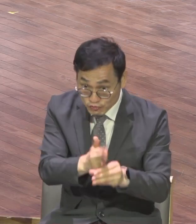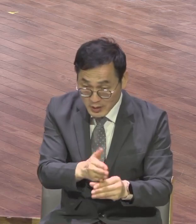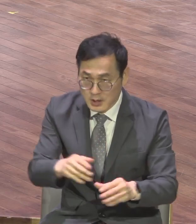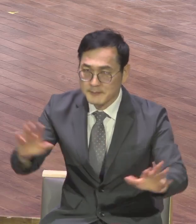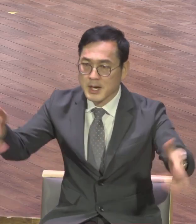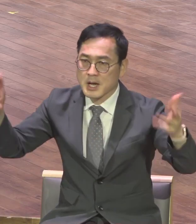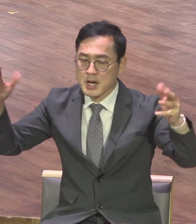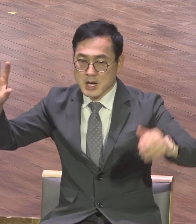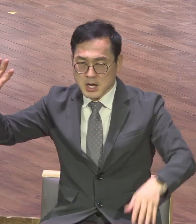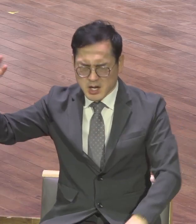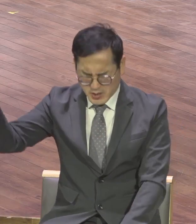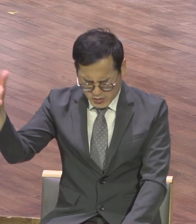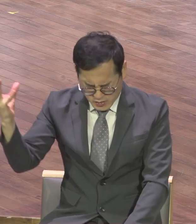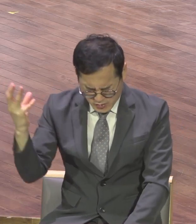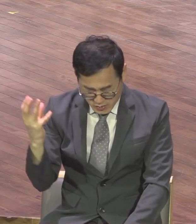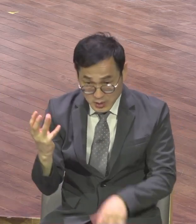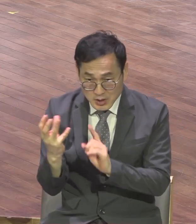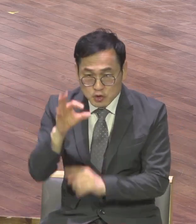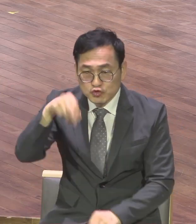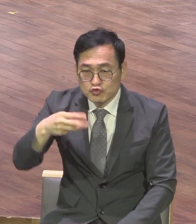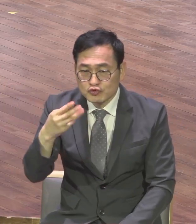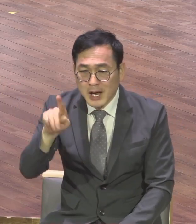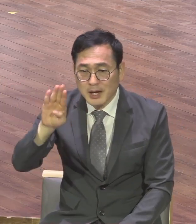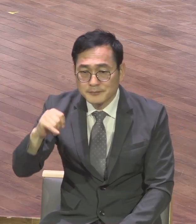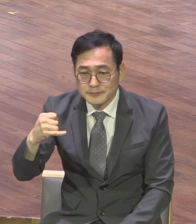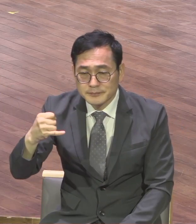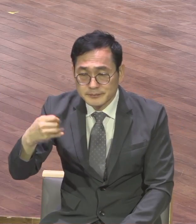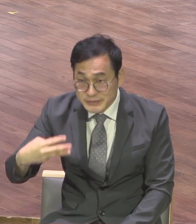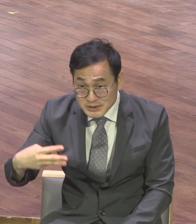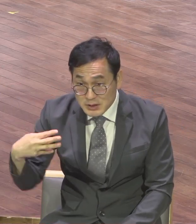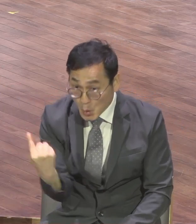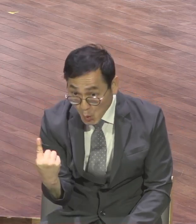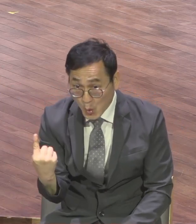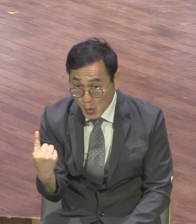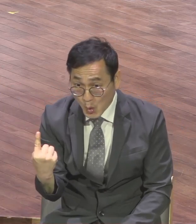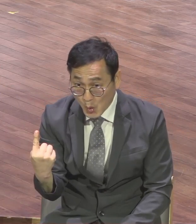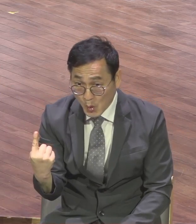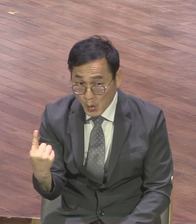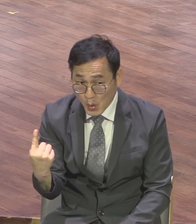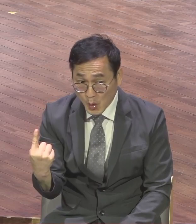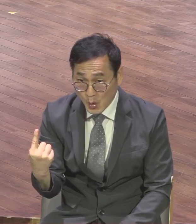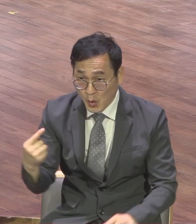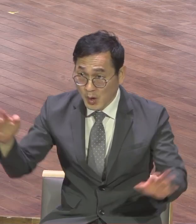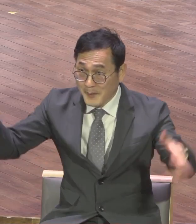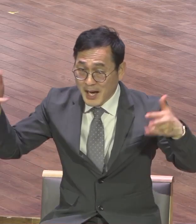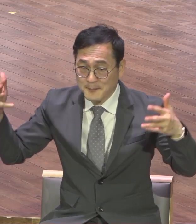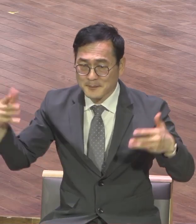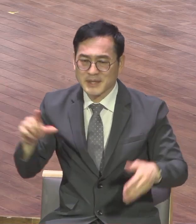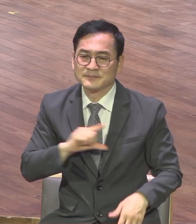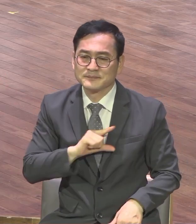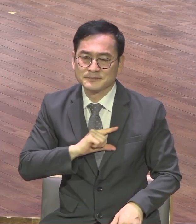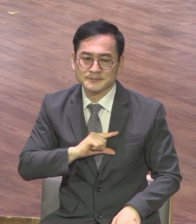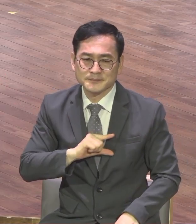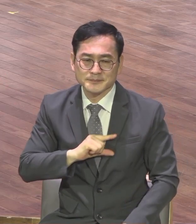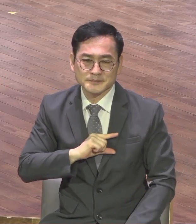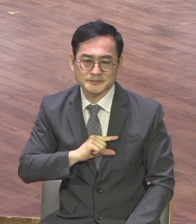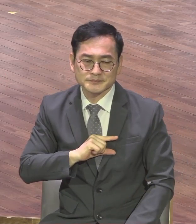됩니다 유라굴로 광풍 이 동쪽에서 동풍으로 동쪽에서 불어오는 바람인데 헬라 말로